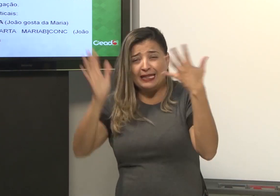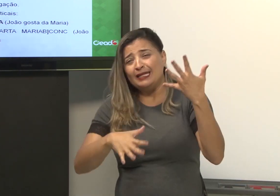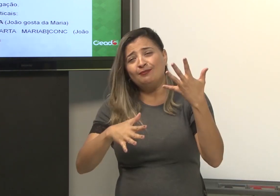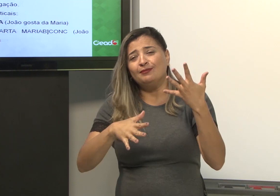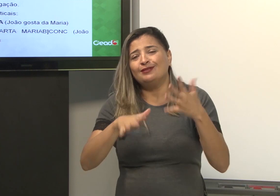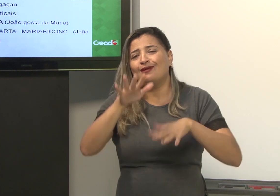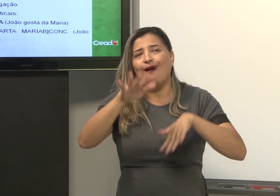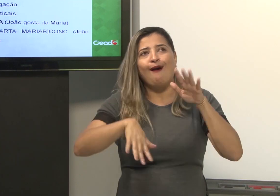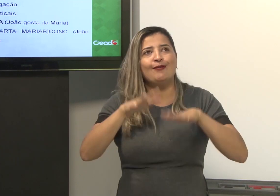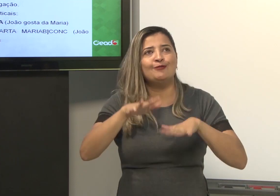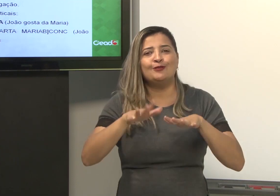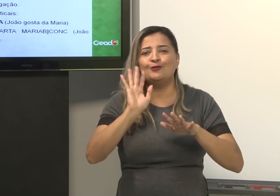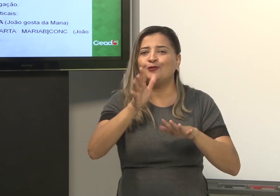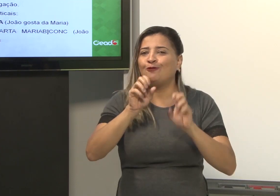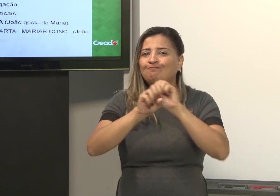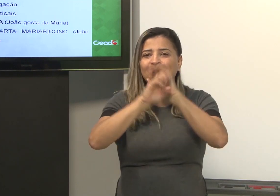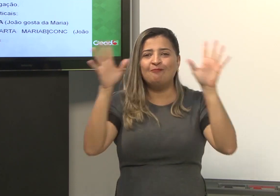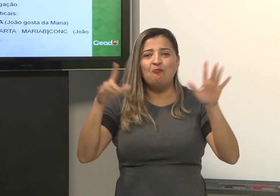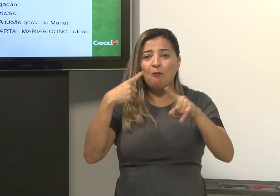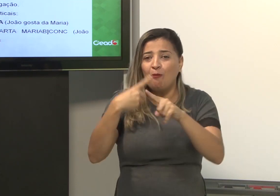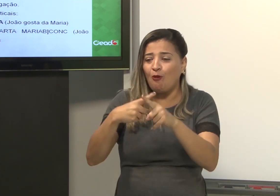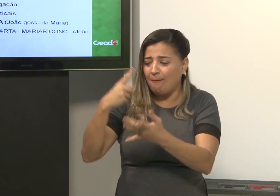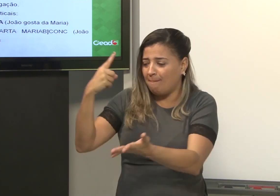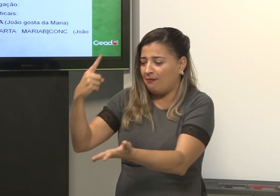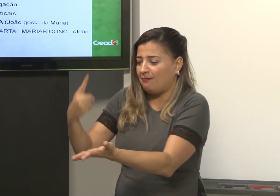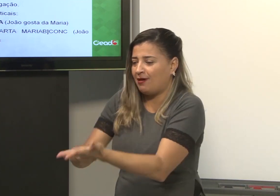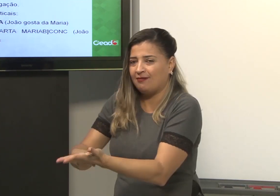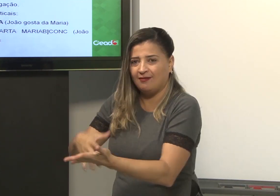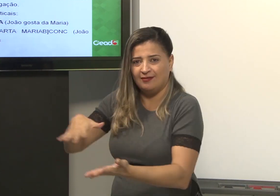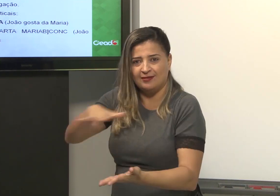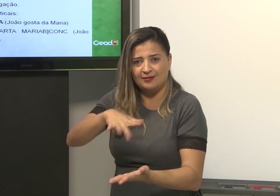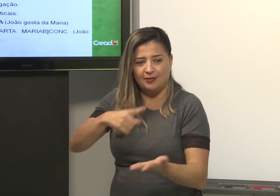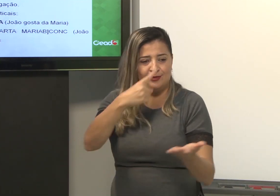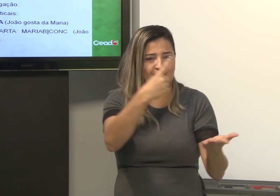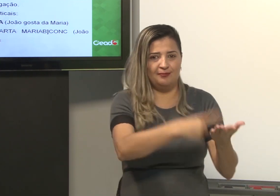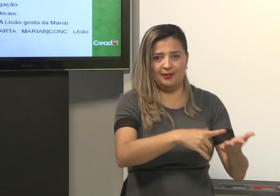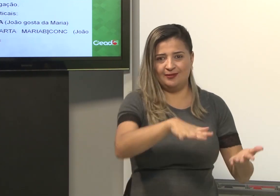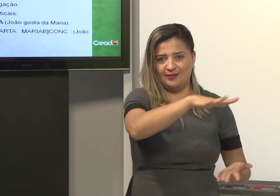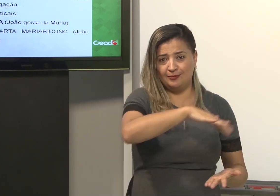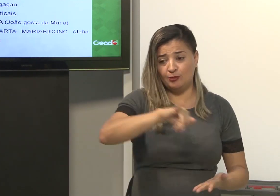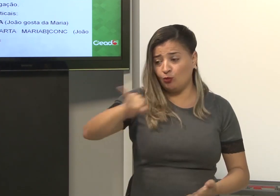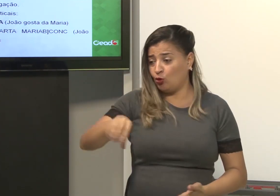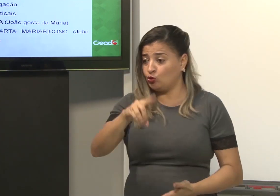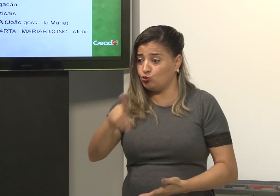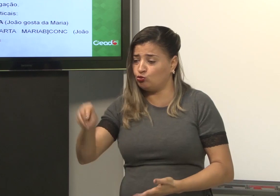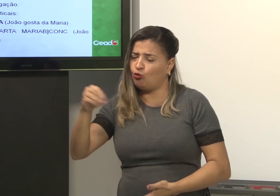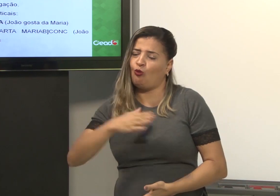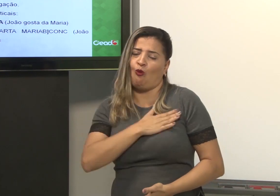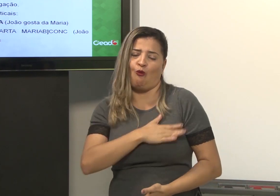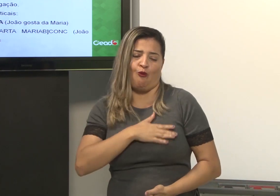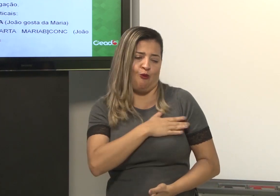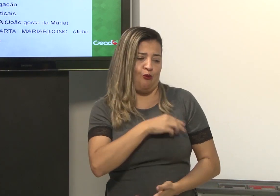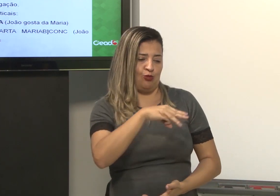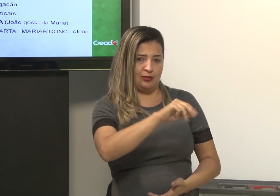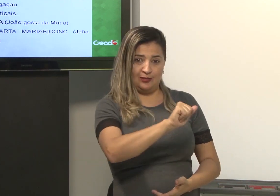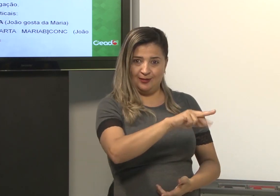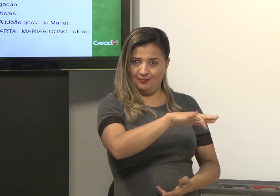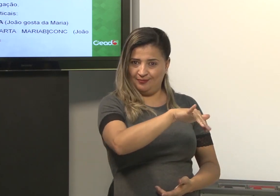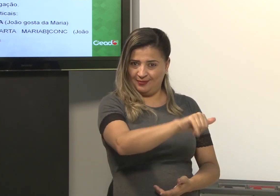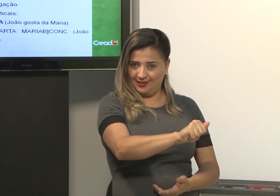Em Libras, talvez não fique tão claro, se não houver a marcação no espaço. Eu marco João aqui, Maria